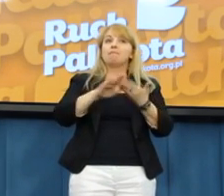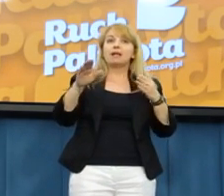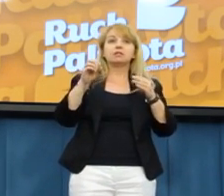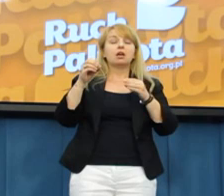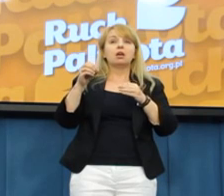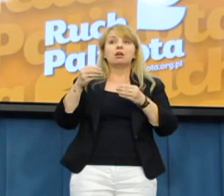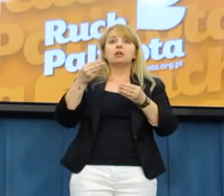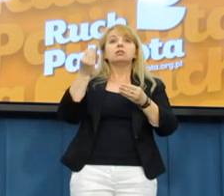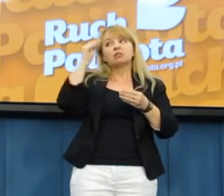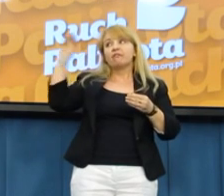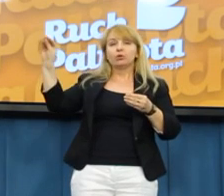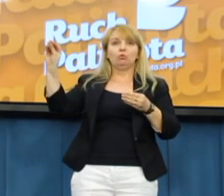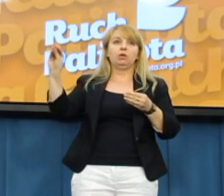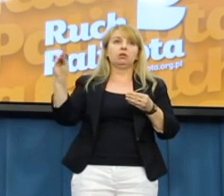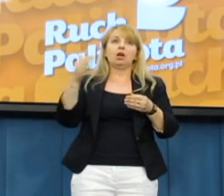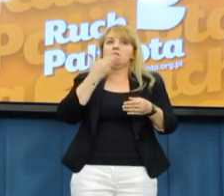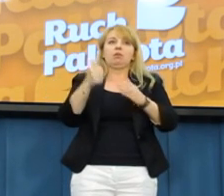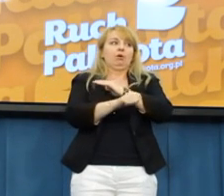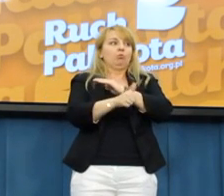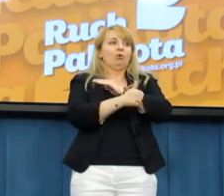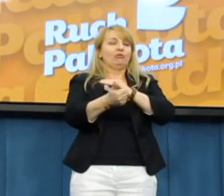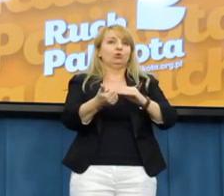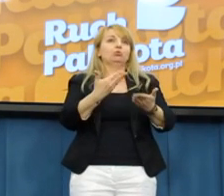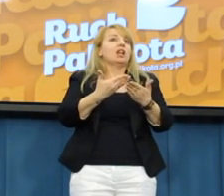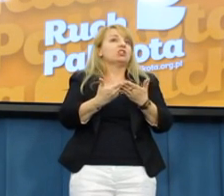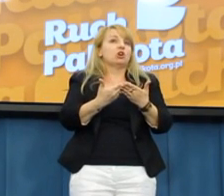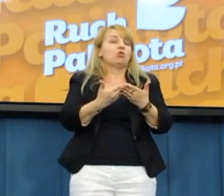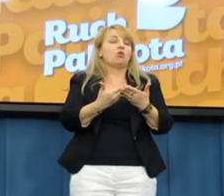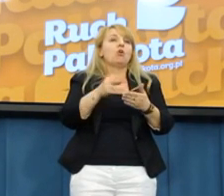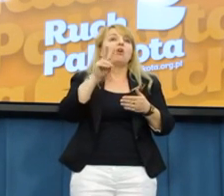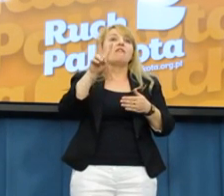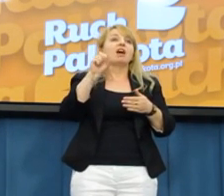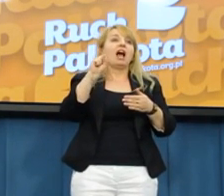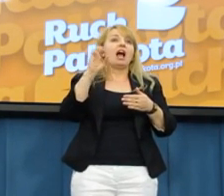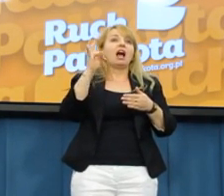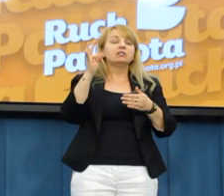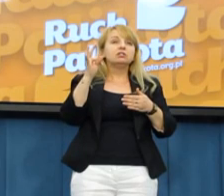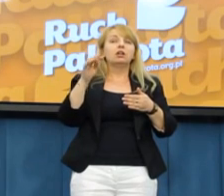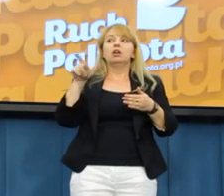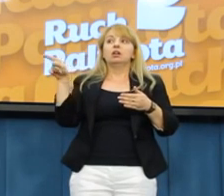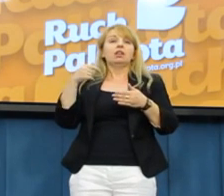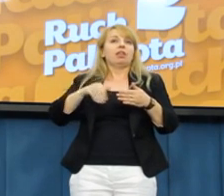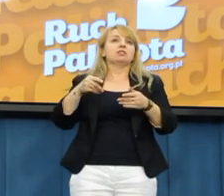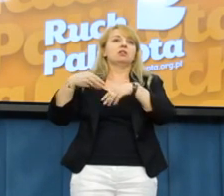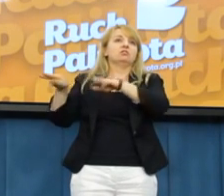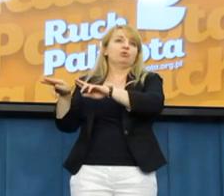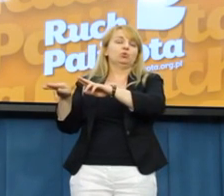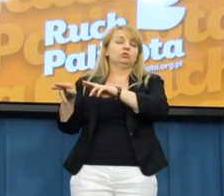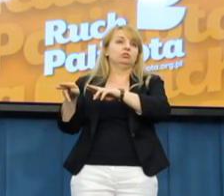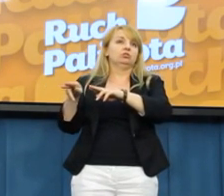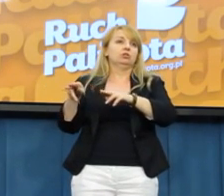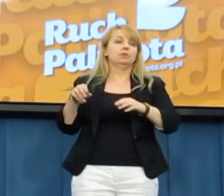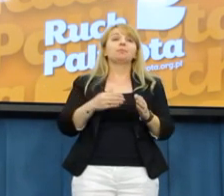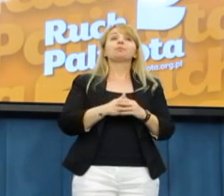tak naprawdę, jakie są powody, dla których wątpli w to, że ten VAT w firmie Nexa się należy. Czyli podsumowując, Urząd